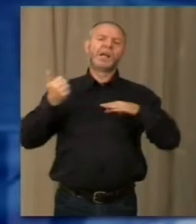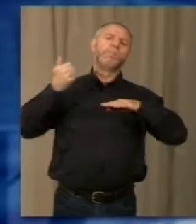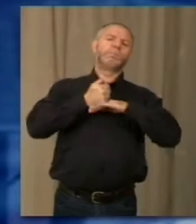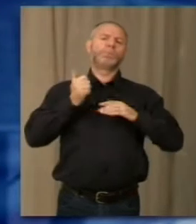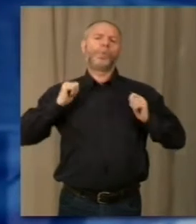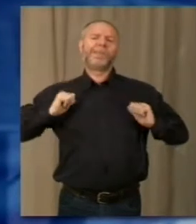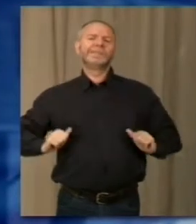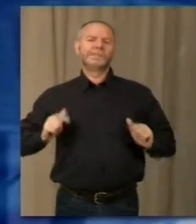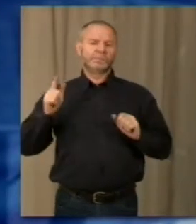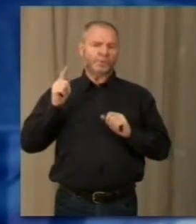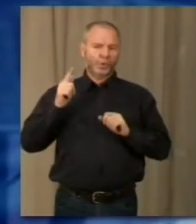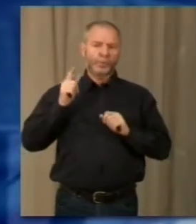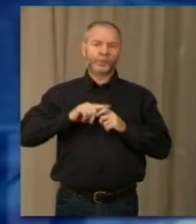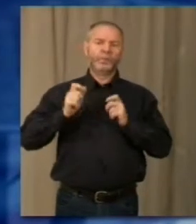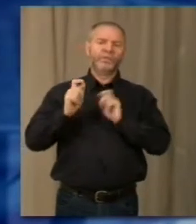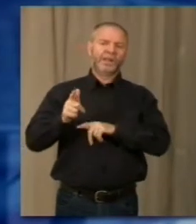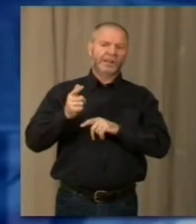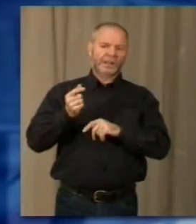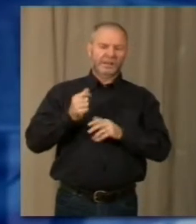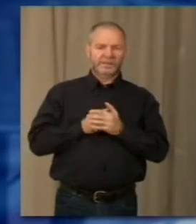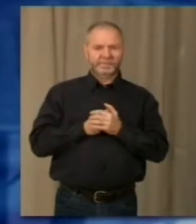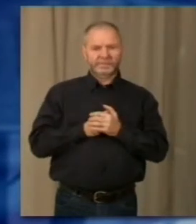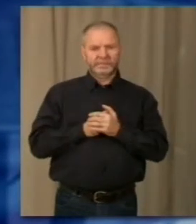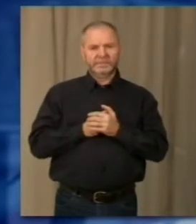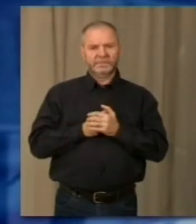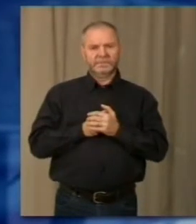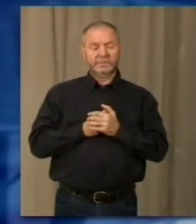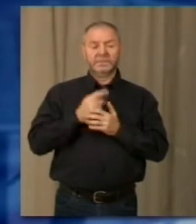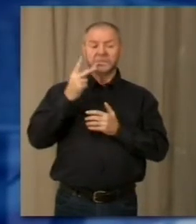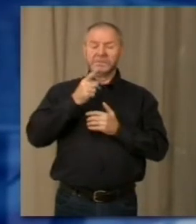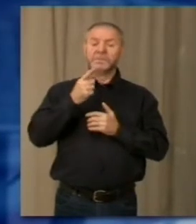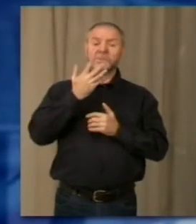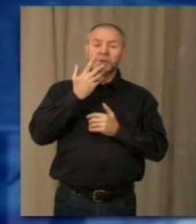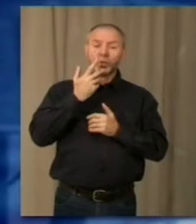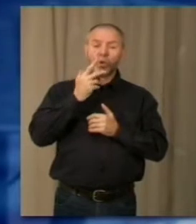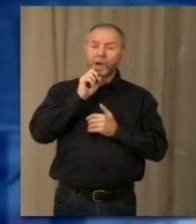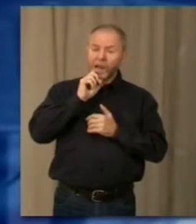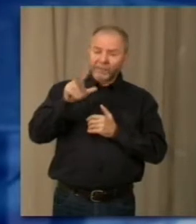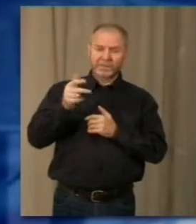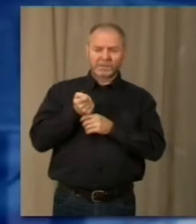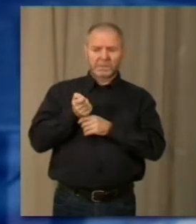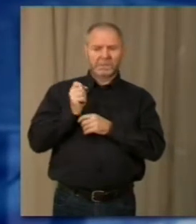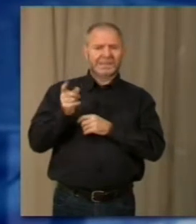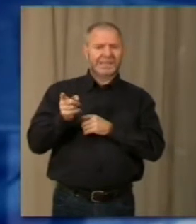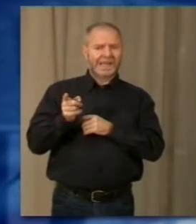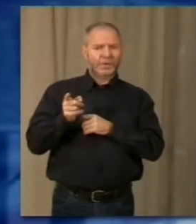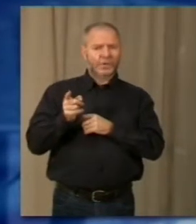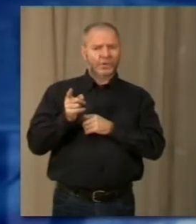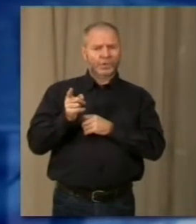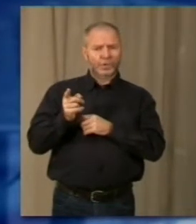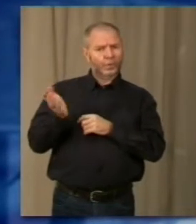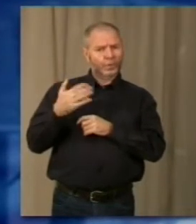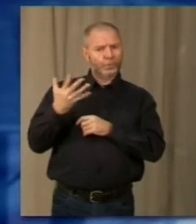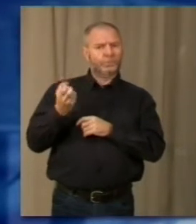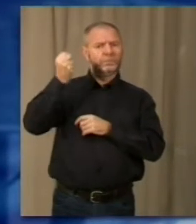Il numero è il 43002. Chi vuole chiedere aiuto o segnalare una situazione critica può mandare un messaggino. Subito la segnalazione